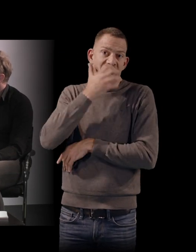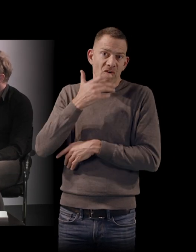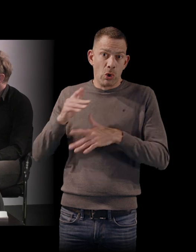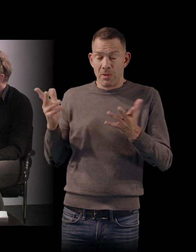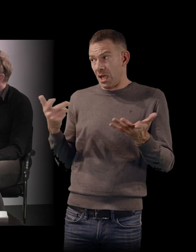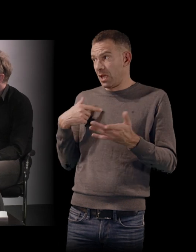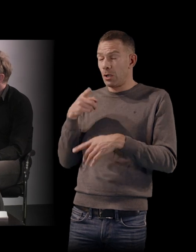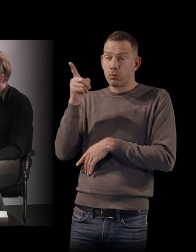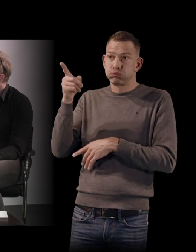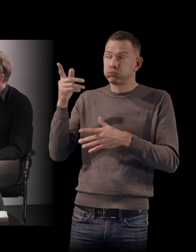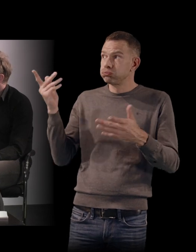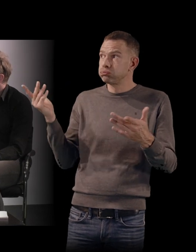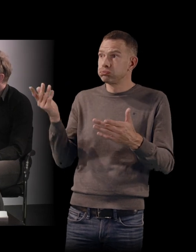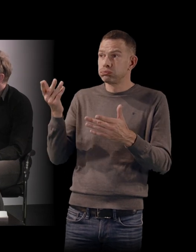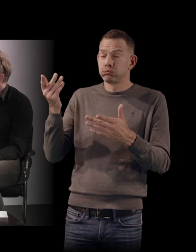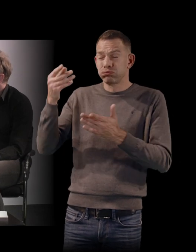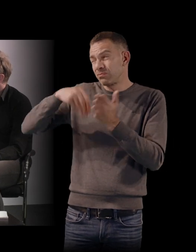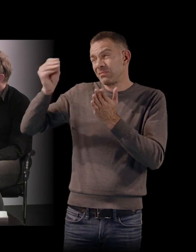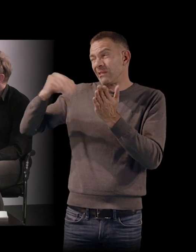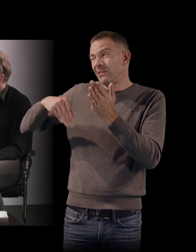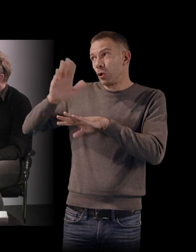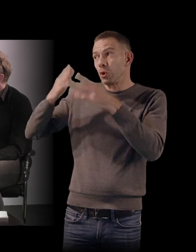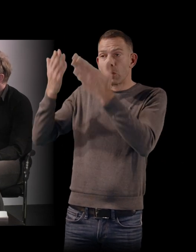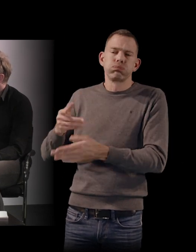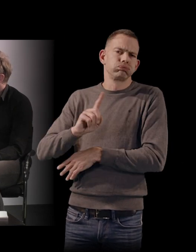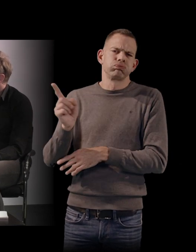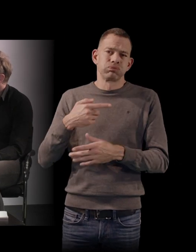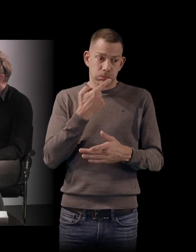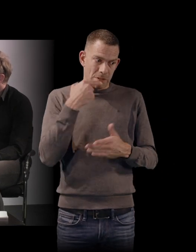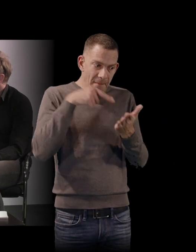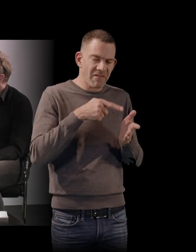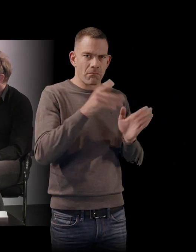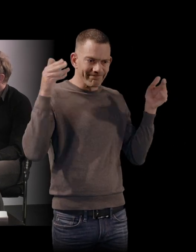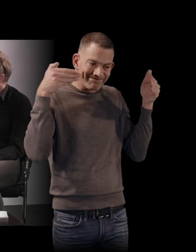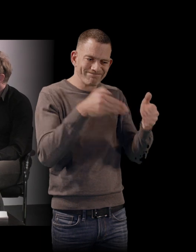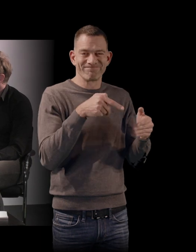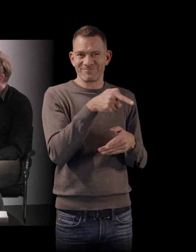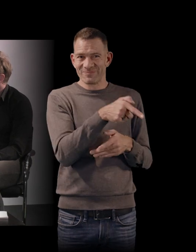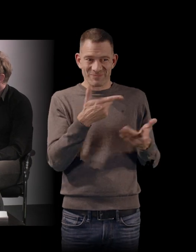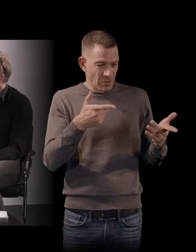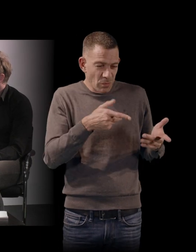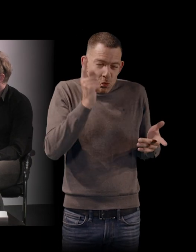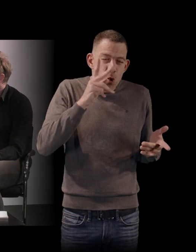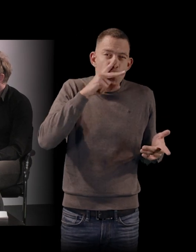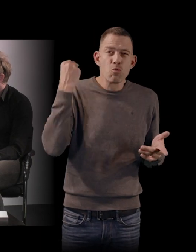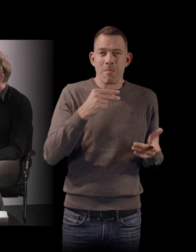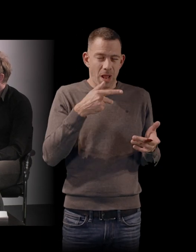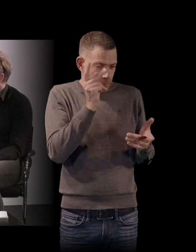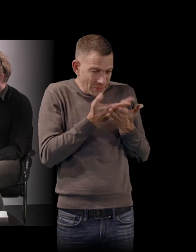dans mon roman, ne fait que passer. Et je préfère, moi, rester au niveau, effectivement, le plus humain et le plus modeste pour voir